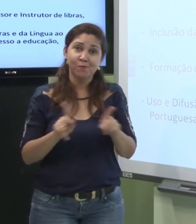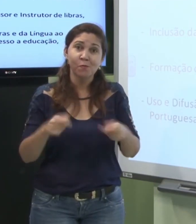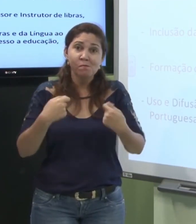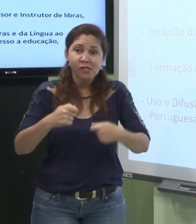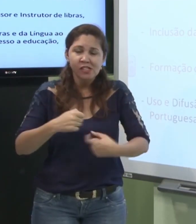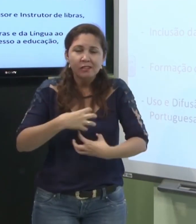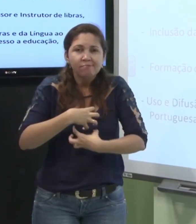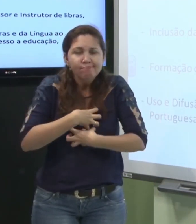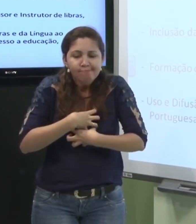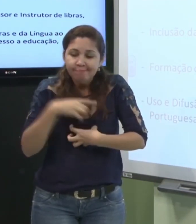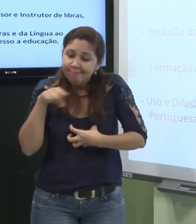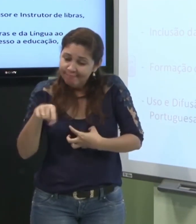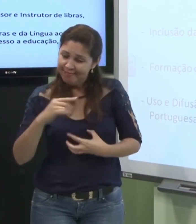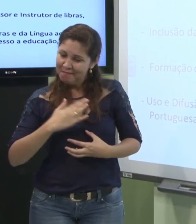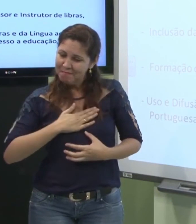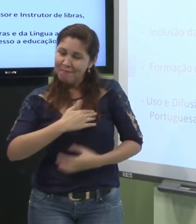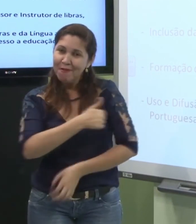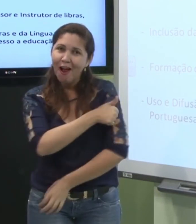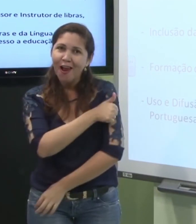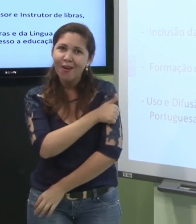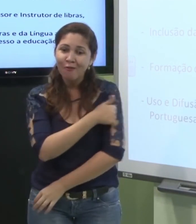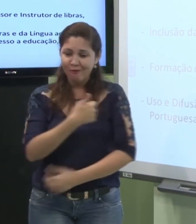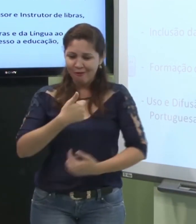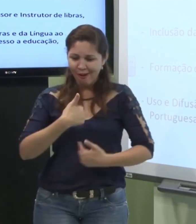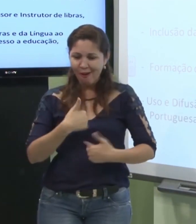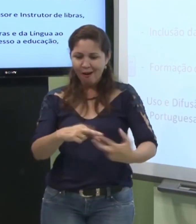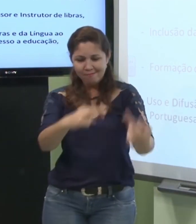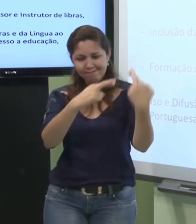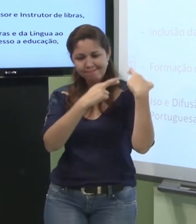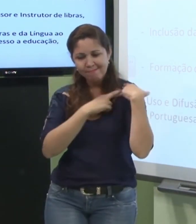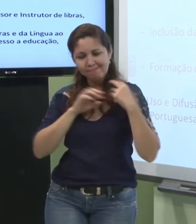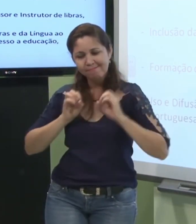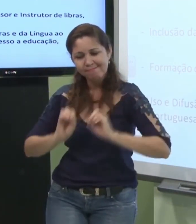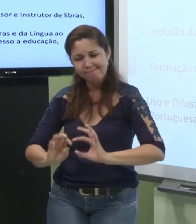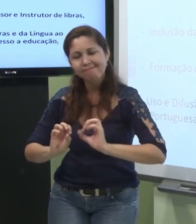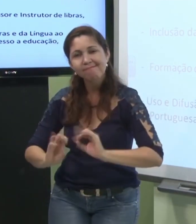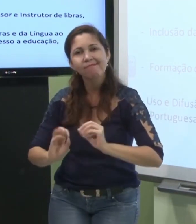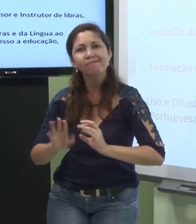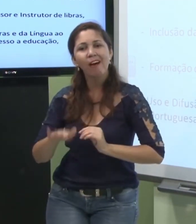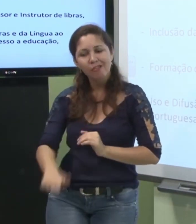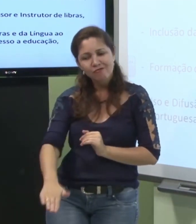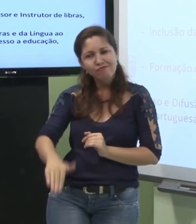sentir que o surdo é o seu aluno ele precisa se sentir responsável por aquele aluno surdo